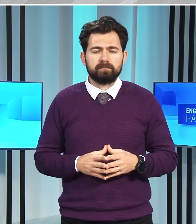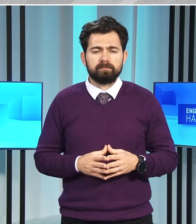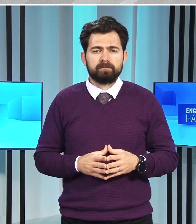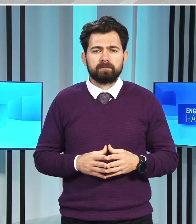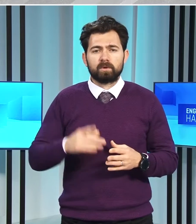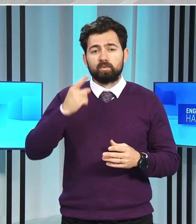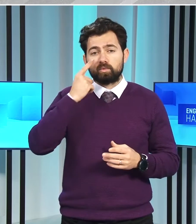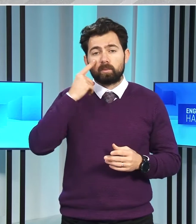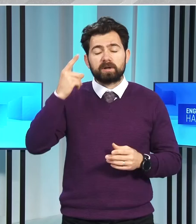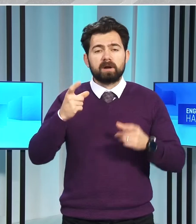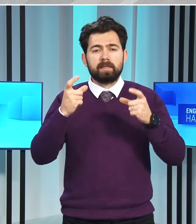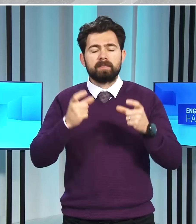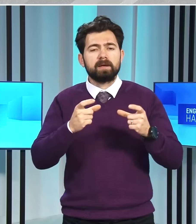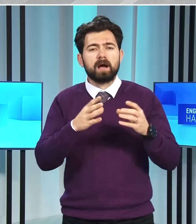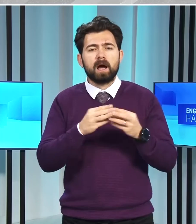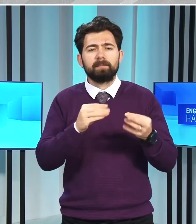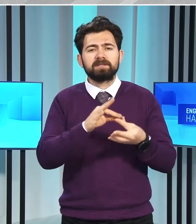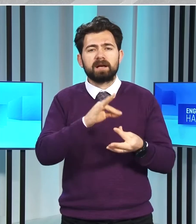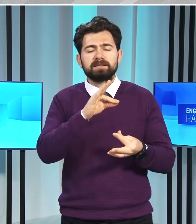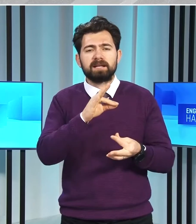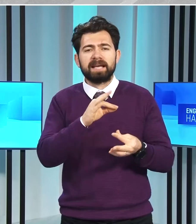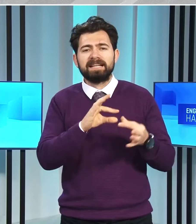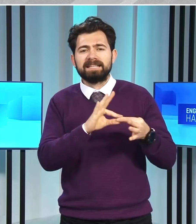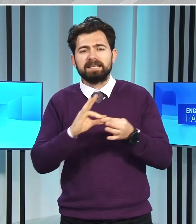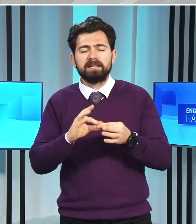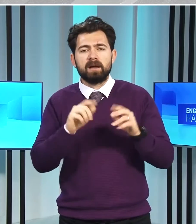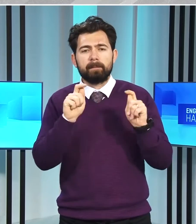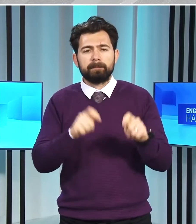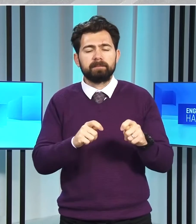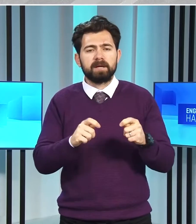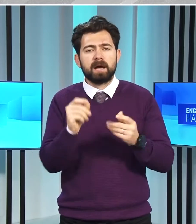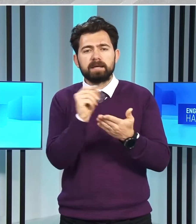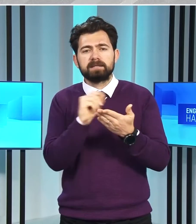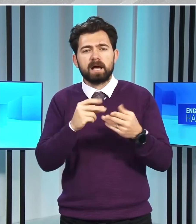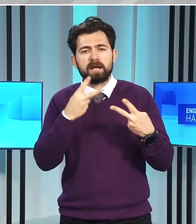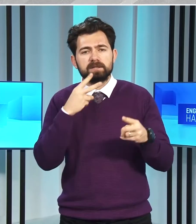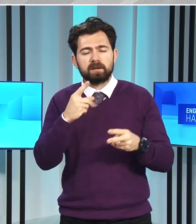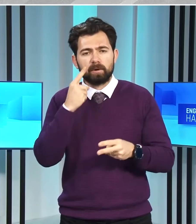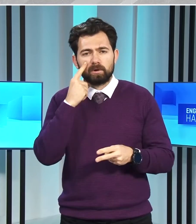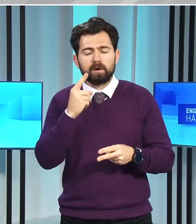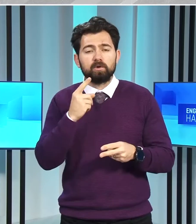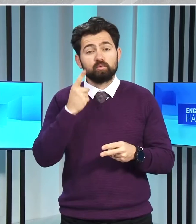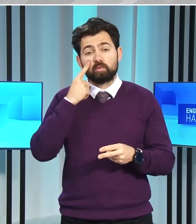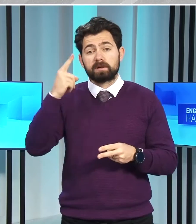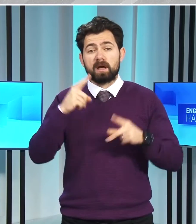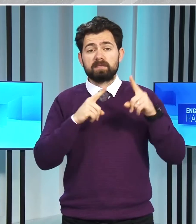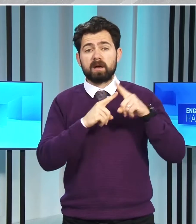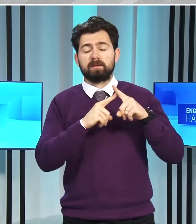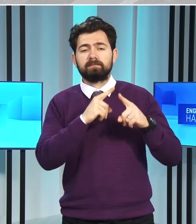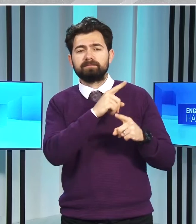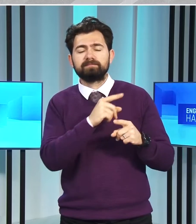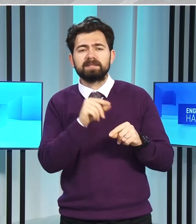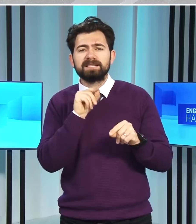Cumhurbaşkanlığı kayıp şahıslarla ilgili yaptığı yazılı açıklamada, Cumhurbaşkanı Tatar'ın